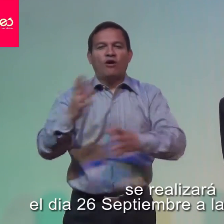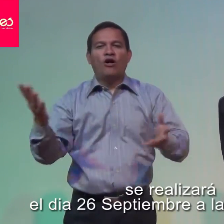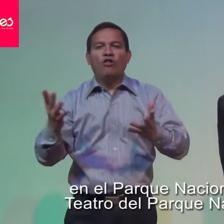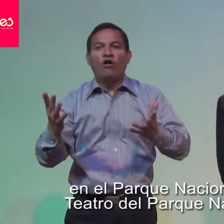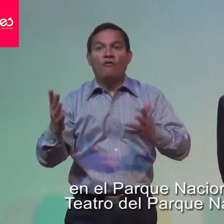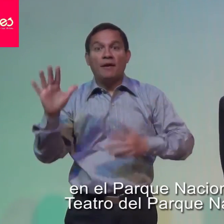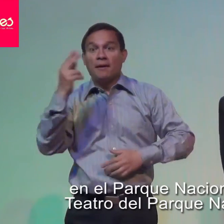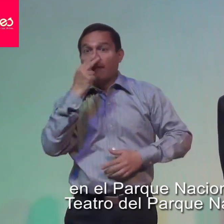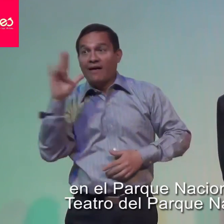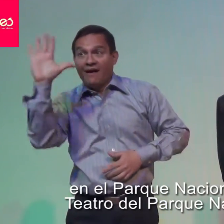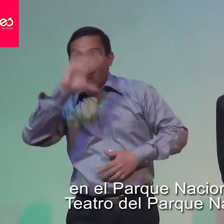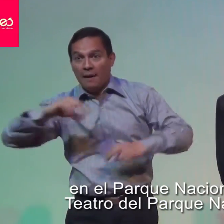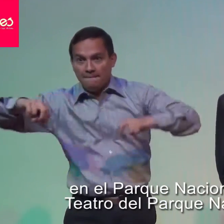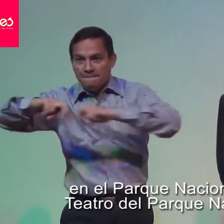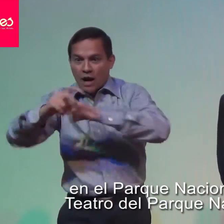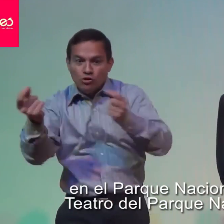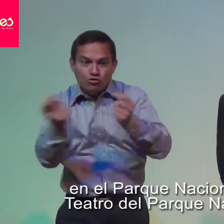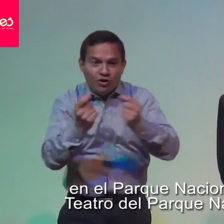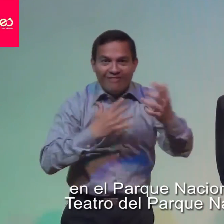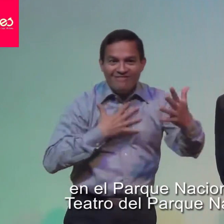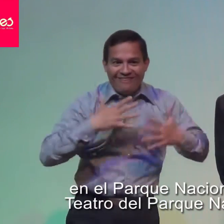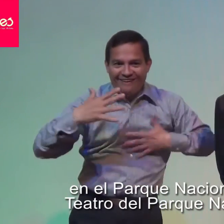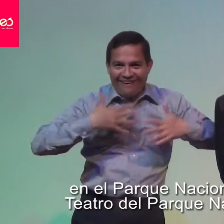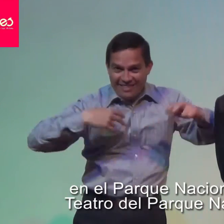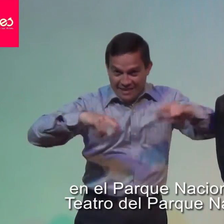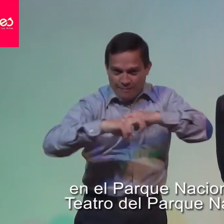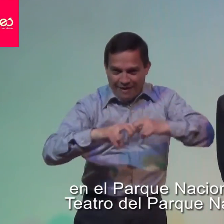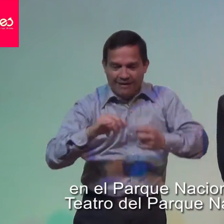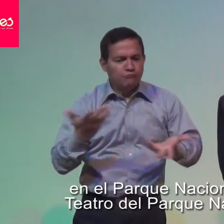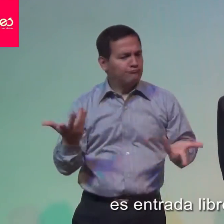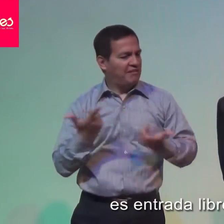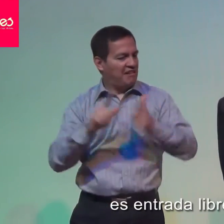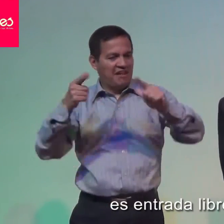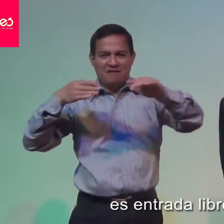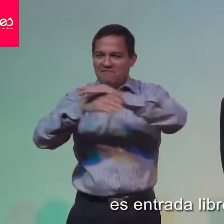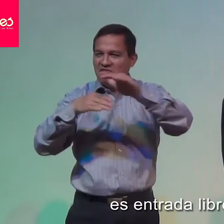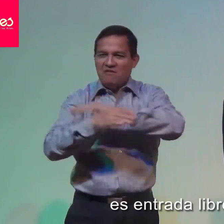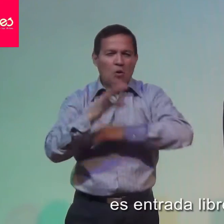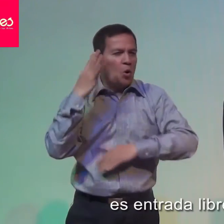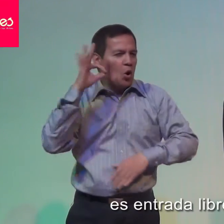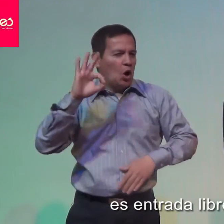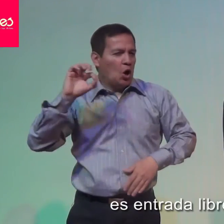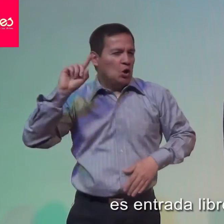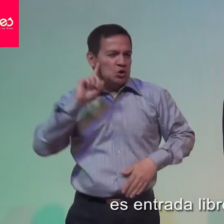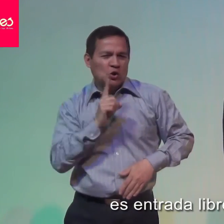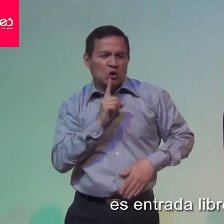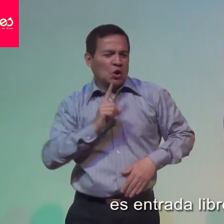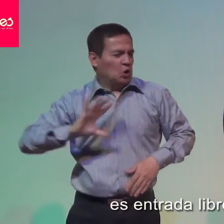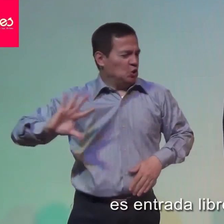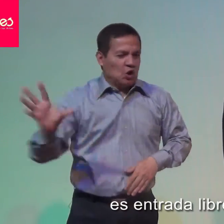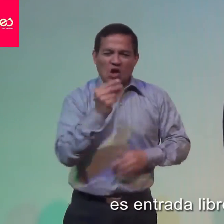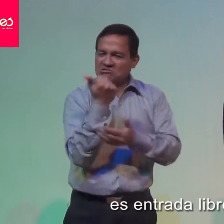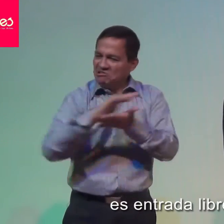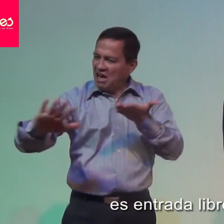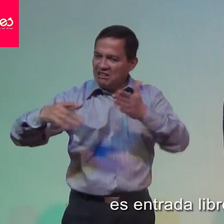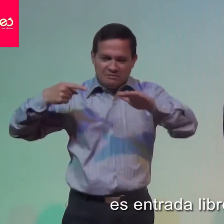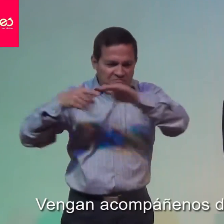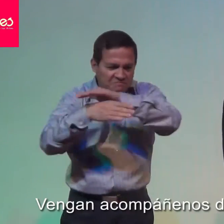en el Teatro del Parque Nacional. Es entrada libre. Vengan, acompáñennos, disfrutemos esta maravillosa idea